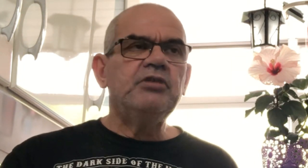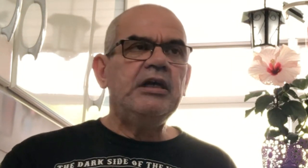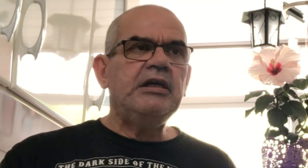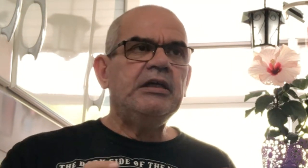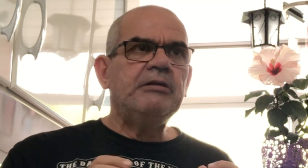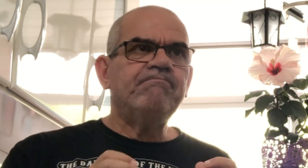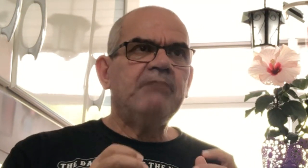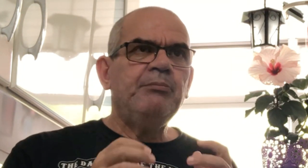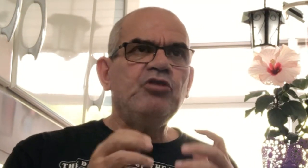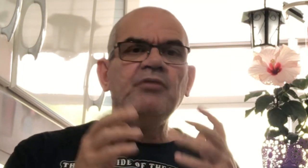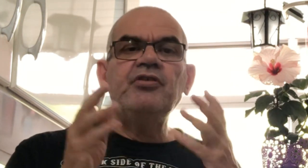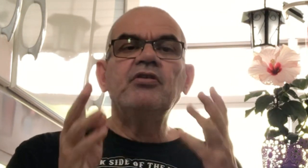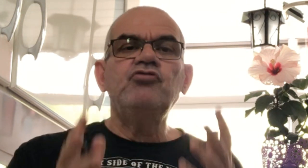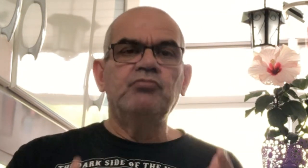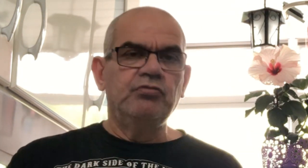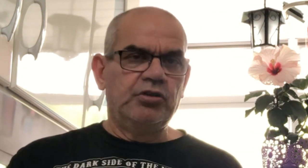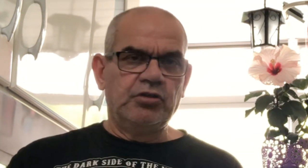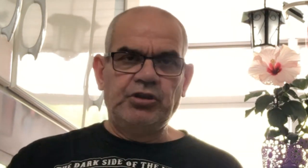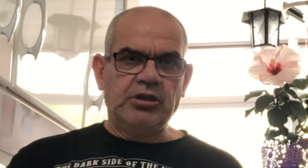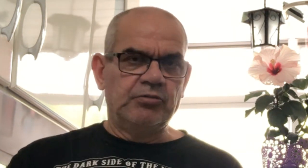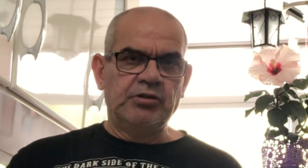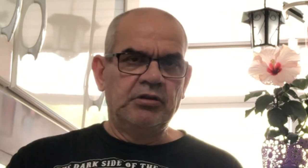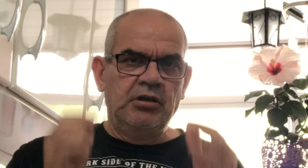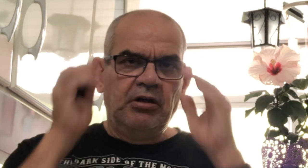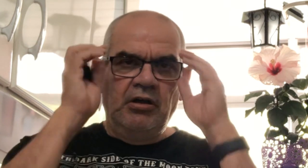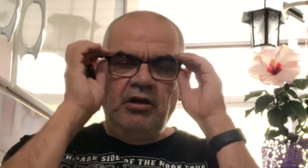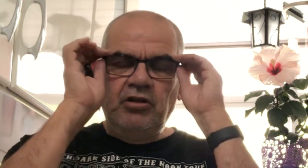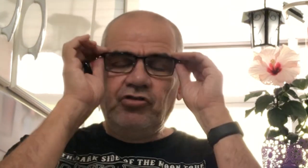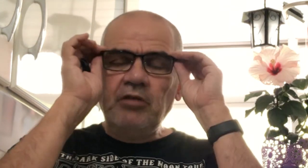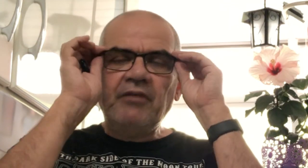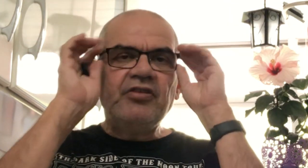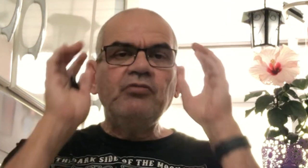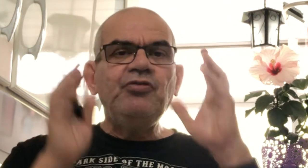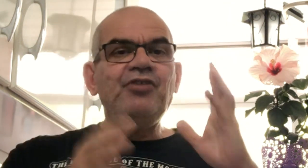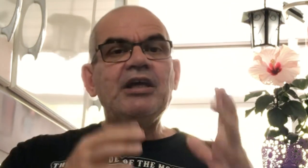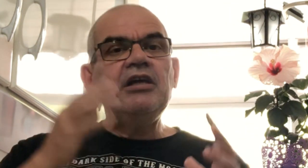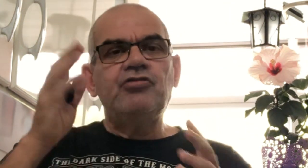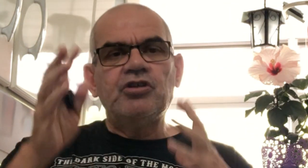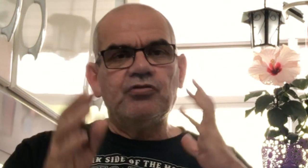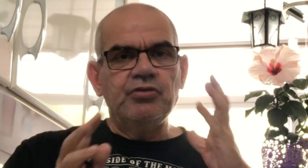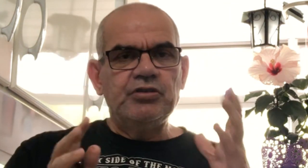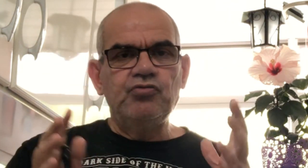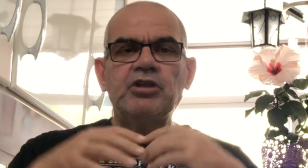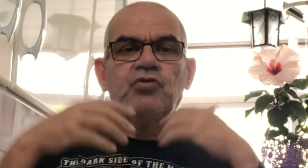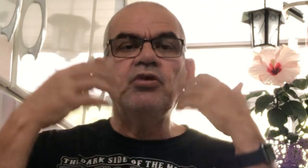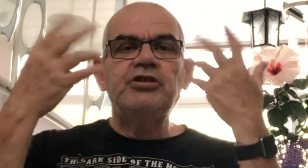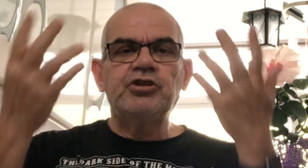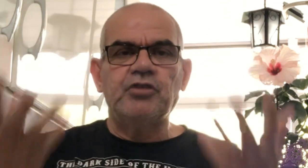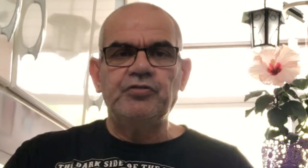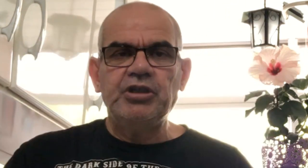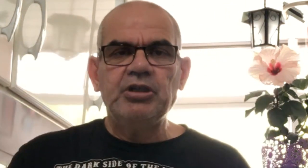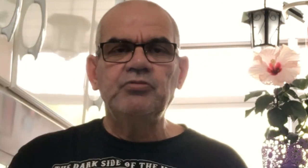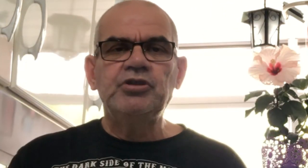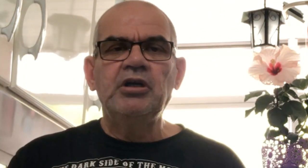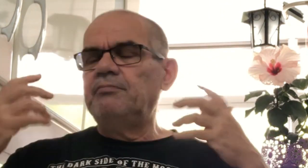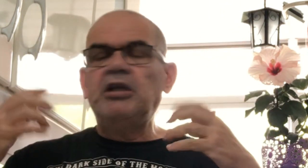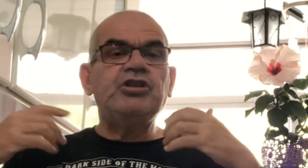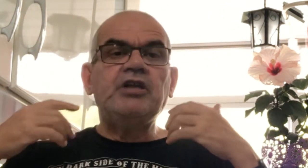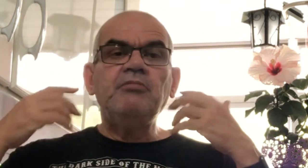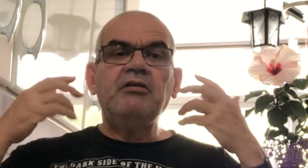têm a mesma visão de mundo que nós temos. Eles têm uma visão diferente das coisas, das coisas que nós vemos, eles têm uma